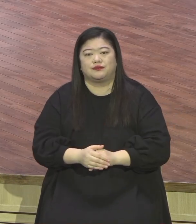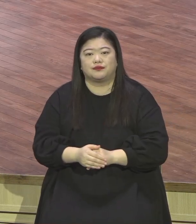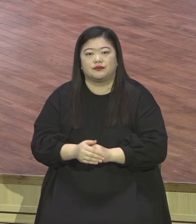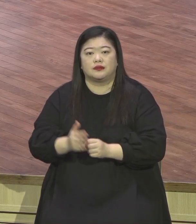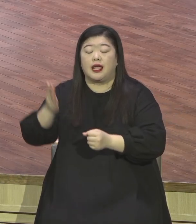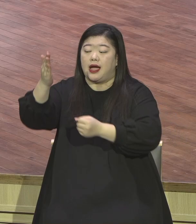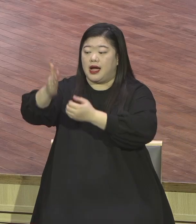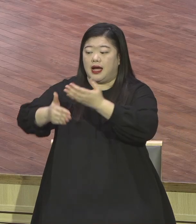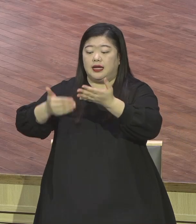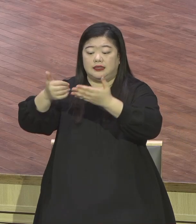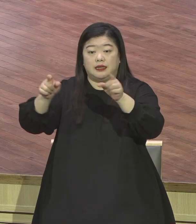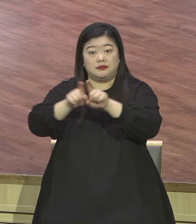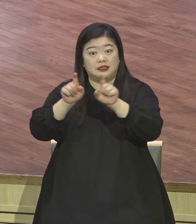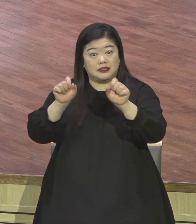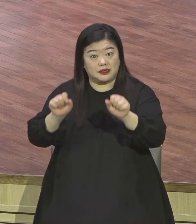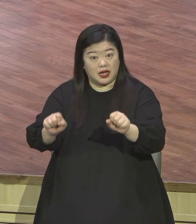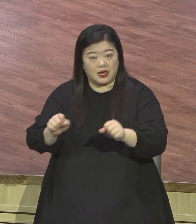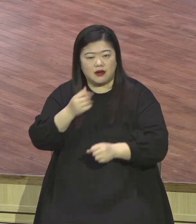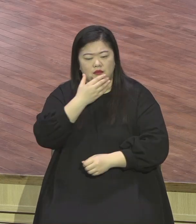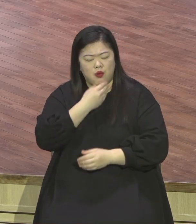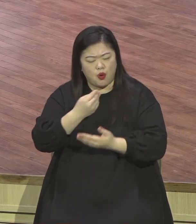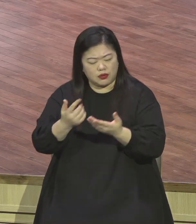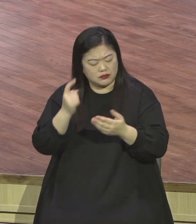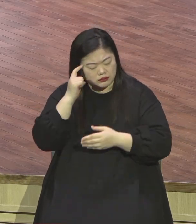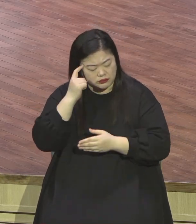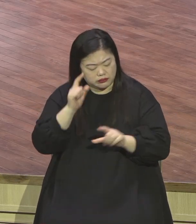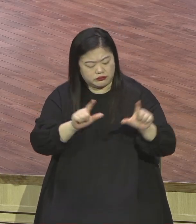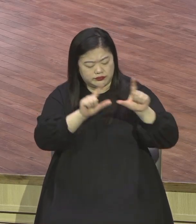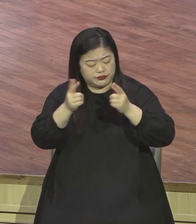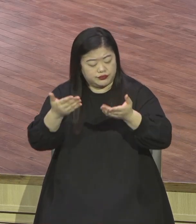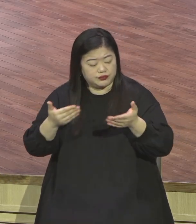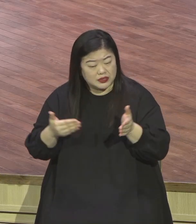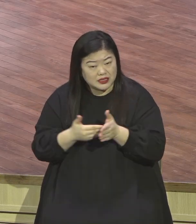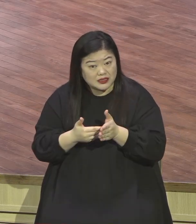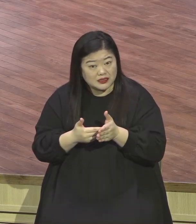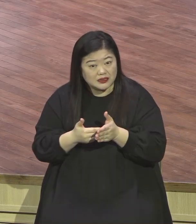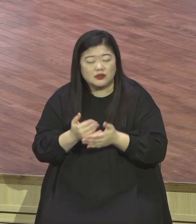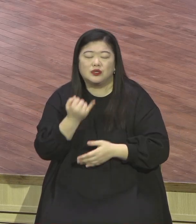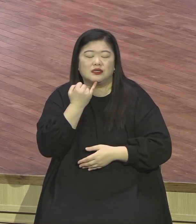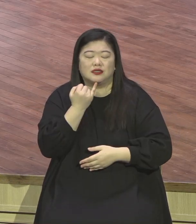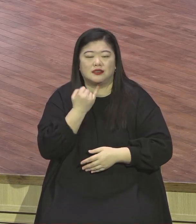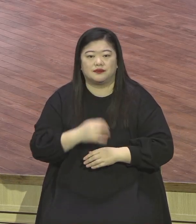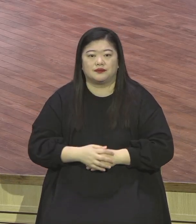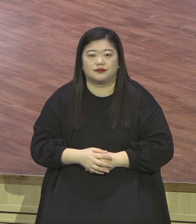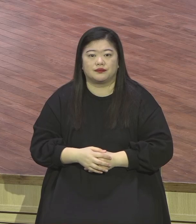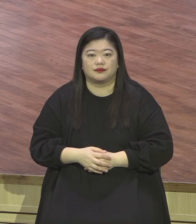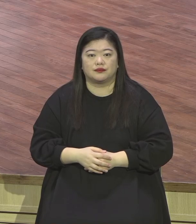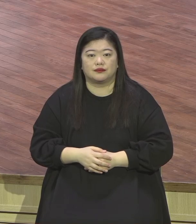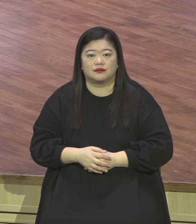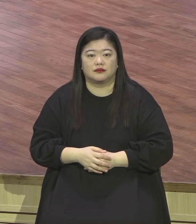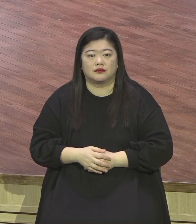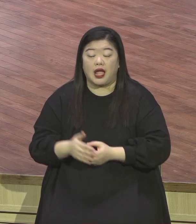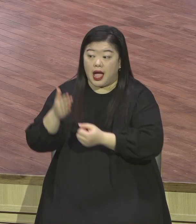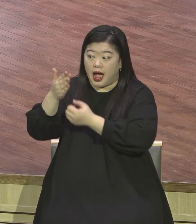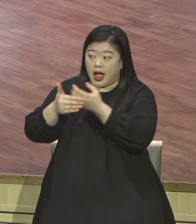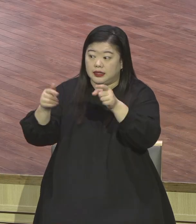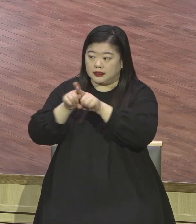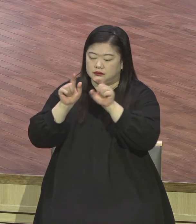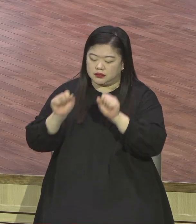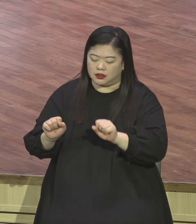하나님 앞에서 여러분 하시면 하나님이 생각도 하지 못한 희한한 방법으로 여러분